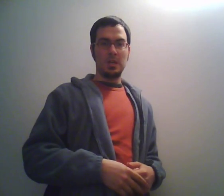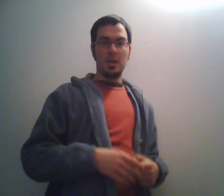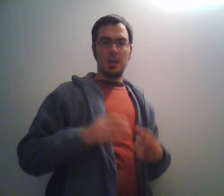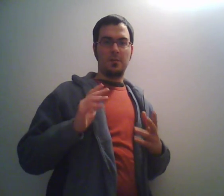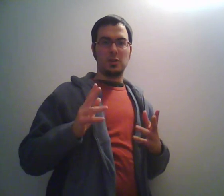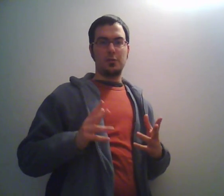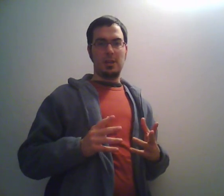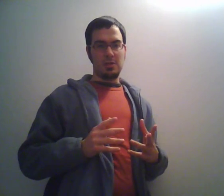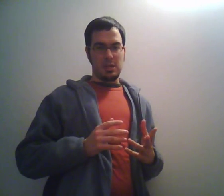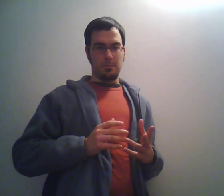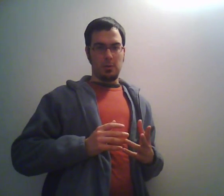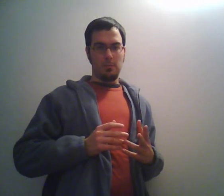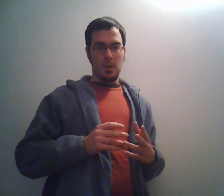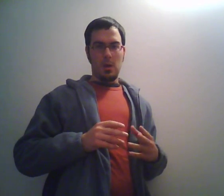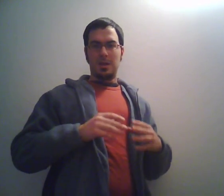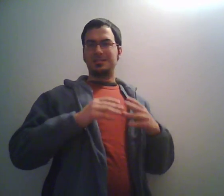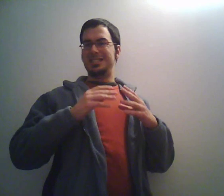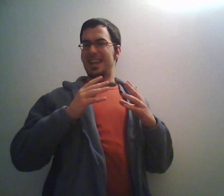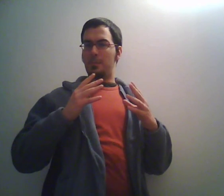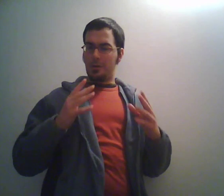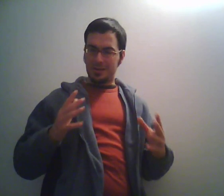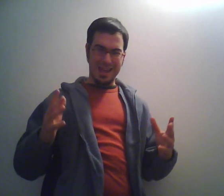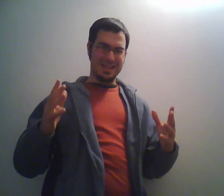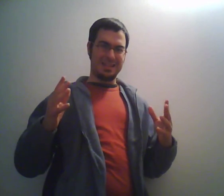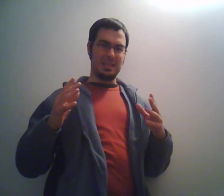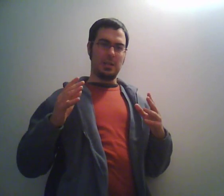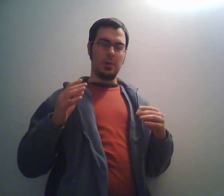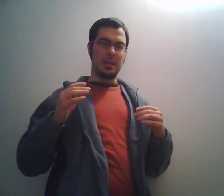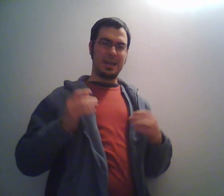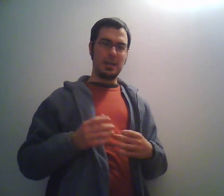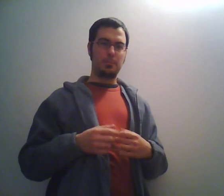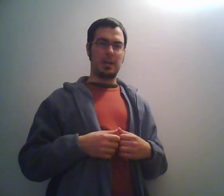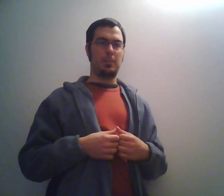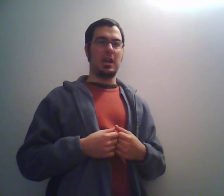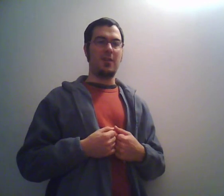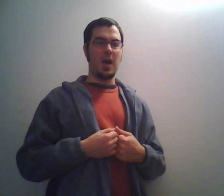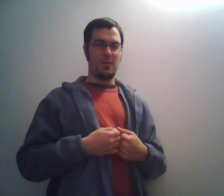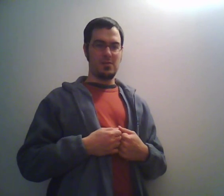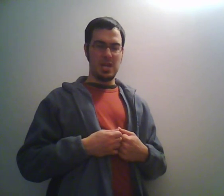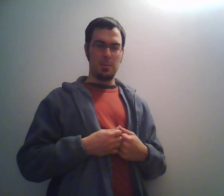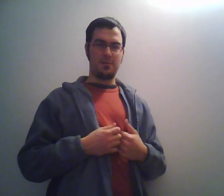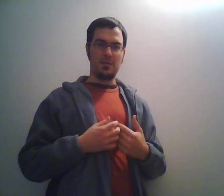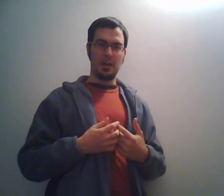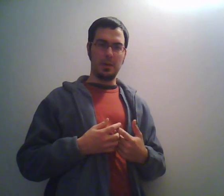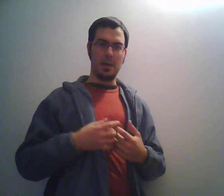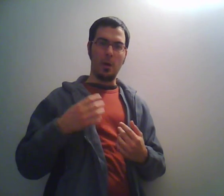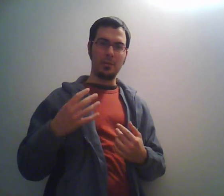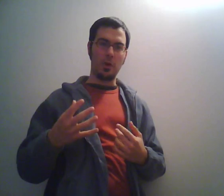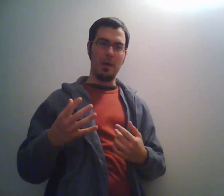Vi faccio vedere un esempio. Ci sarebbero tanti di quei clip che potrei farvi vedere per farvi capire quanto è